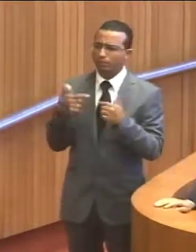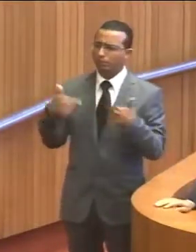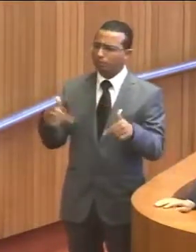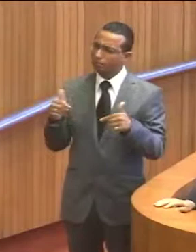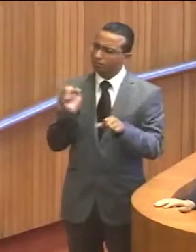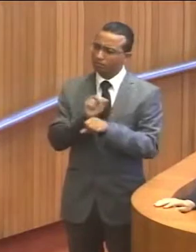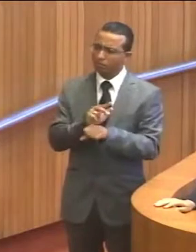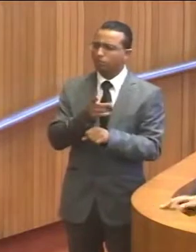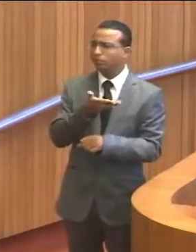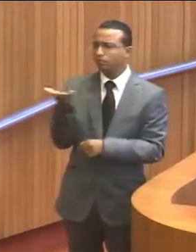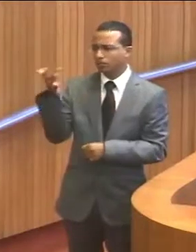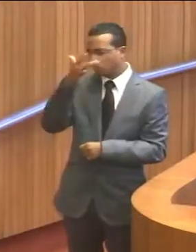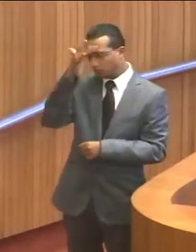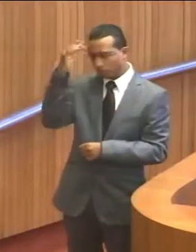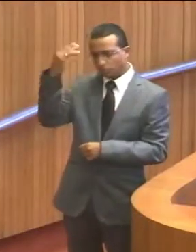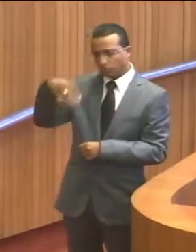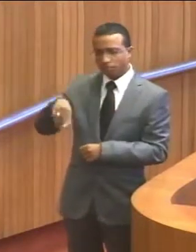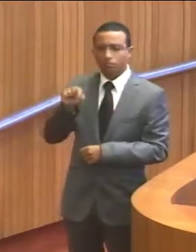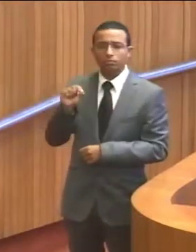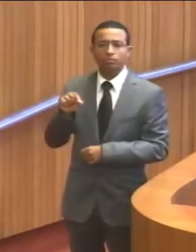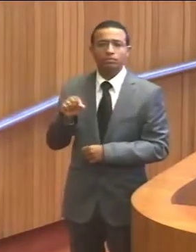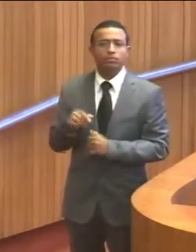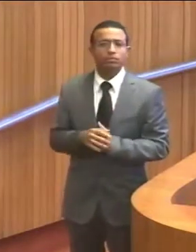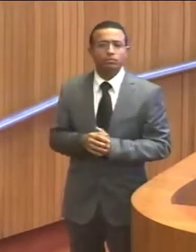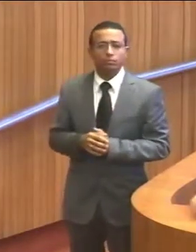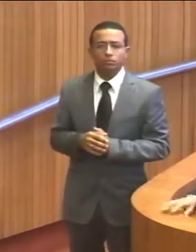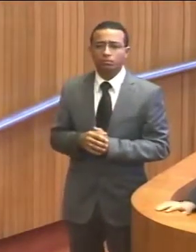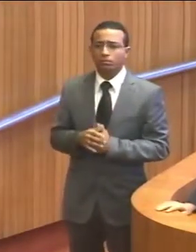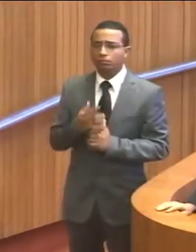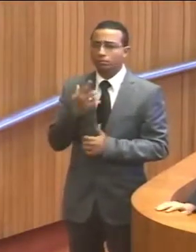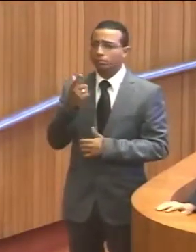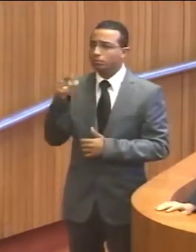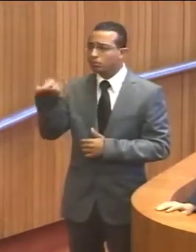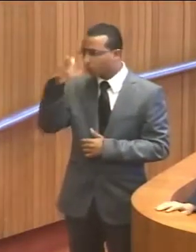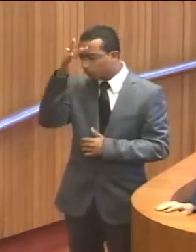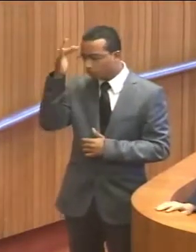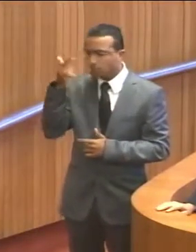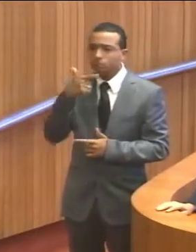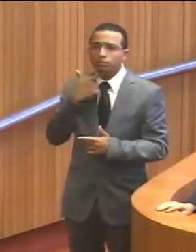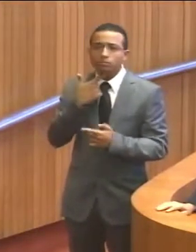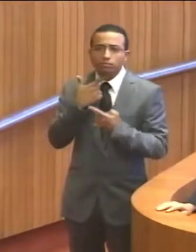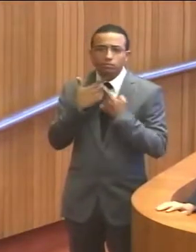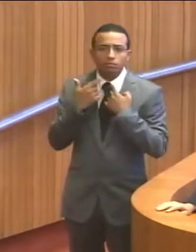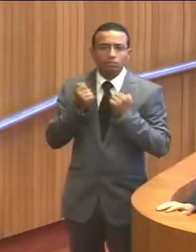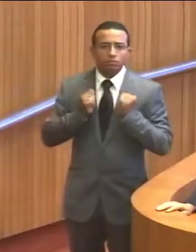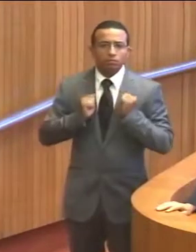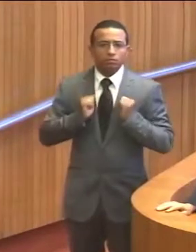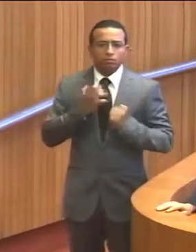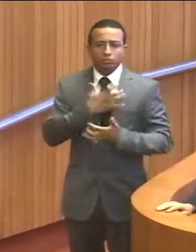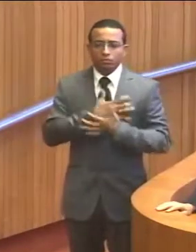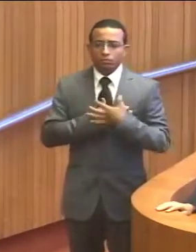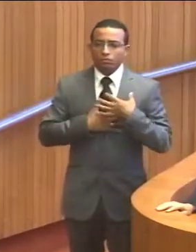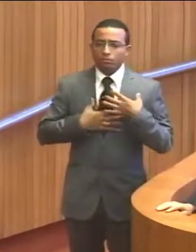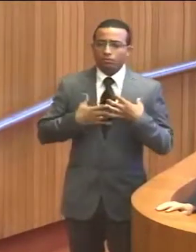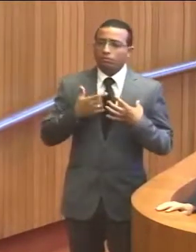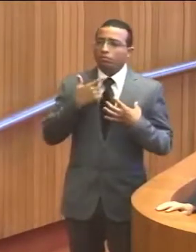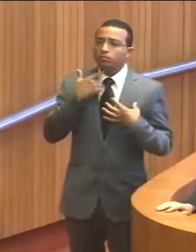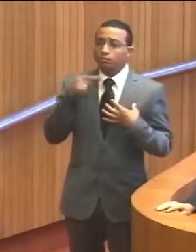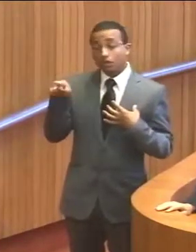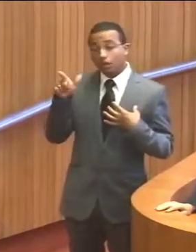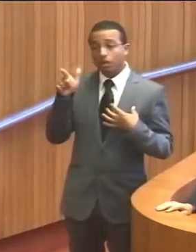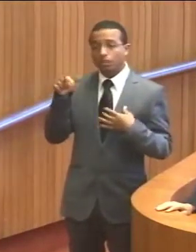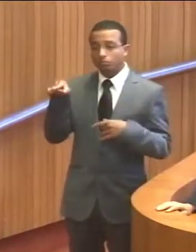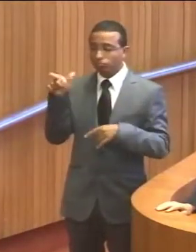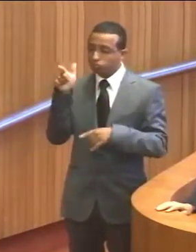todos os maranhenses. Se alimentou essa expectativa para se tentar ganhar uma